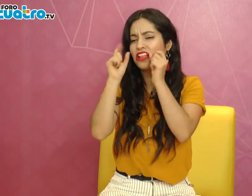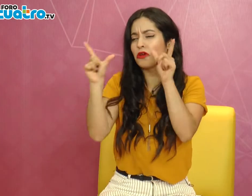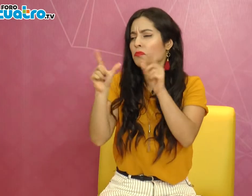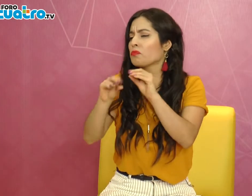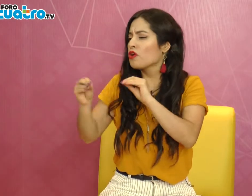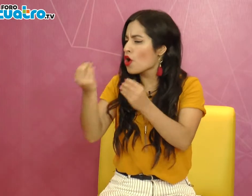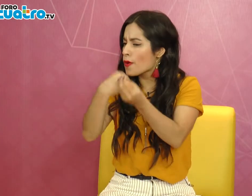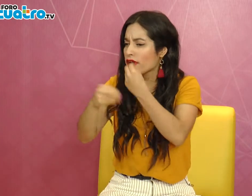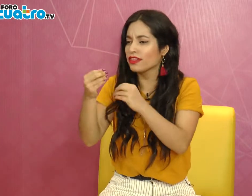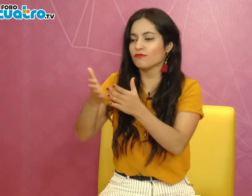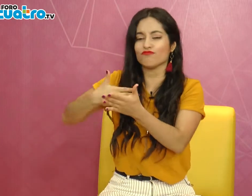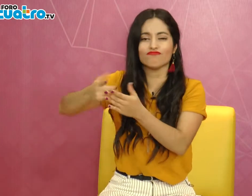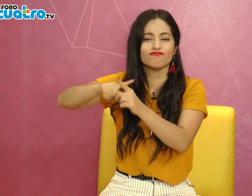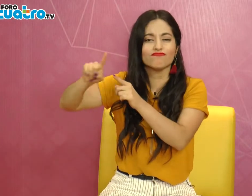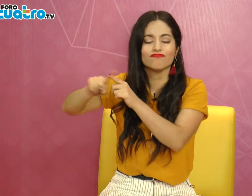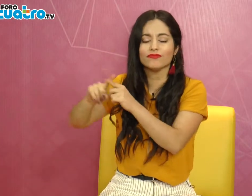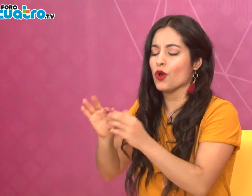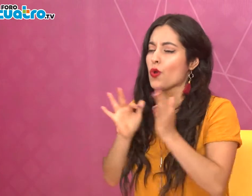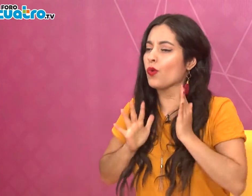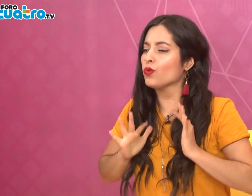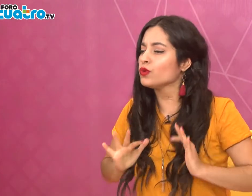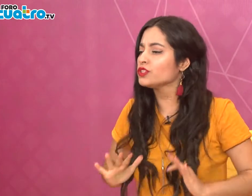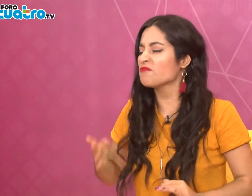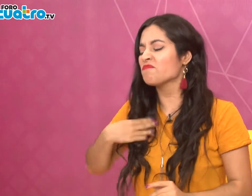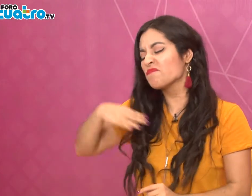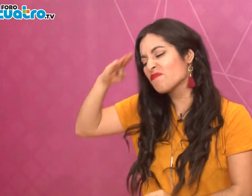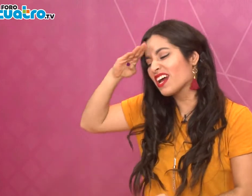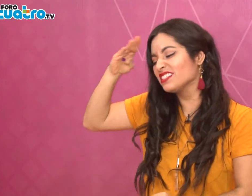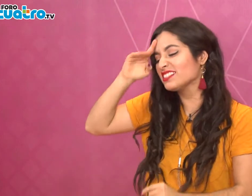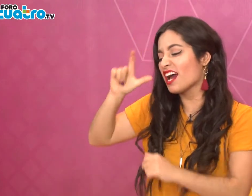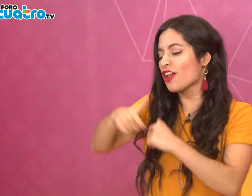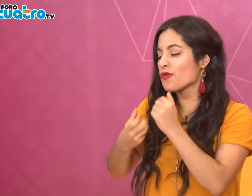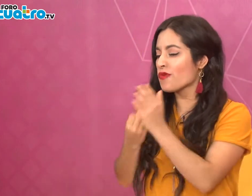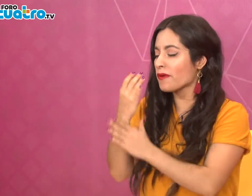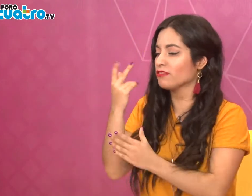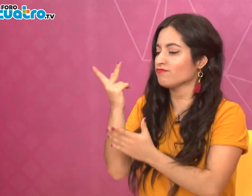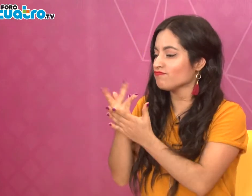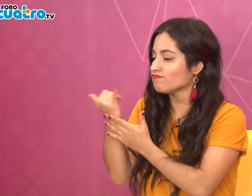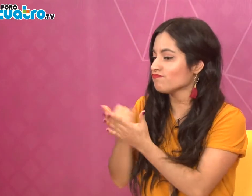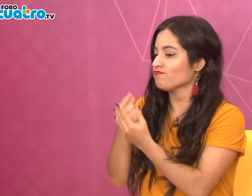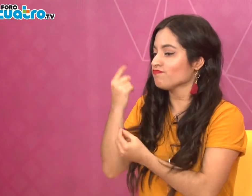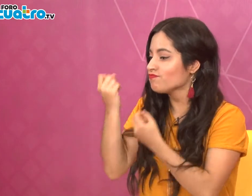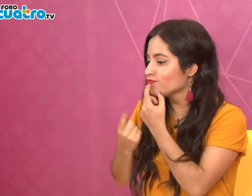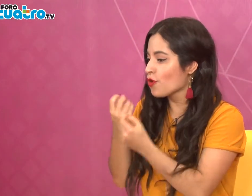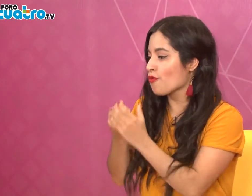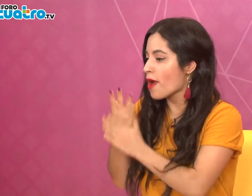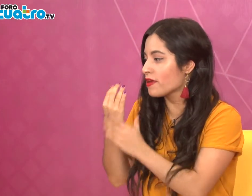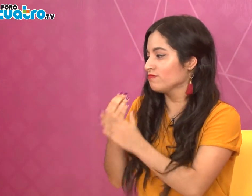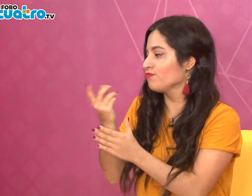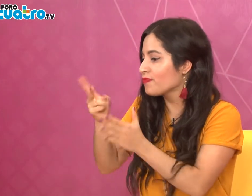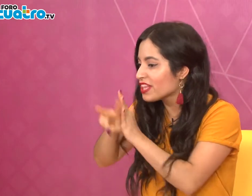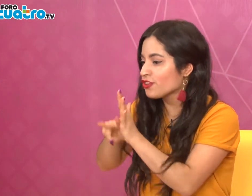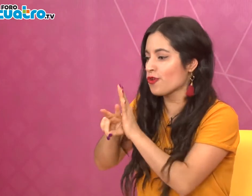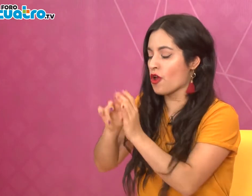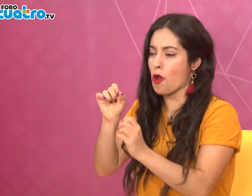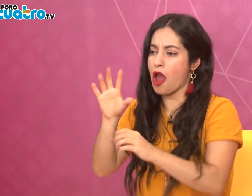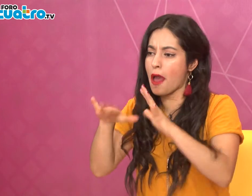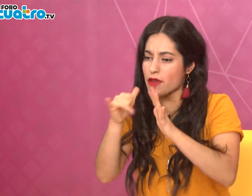Yo me levanto, me preparo mi desayuno tranquila, tranquilamente, a gusto. Me